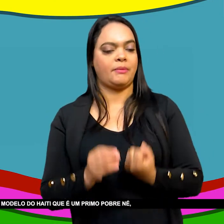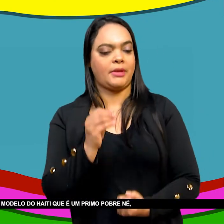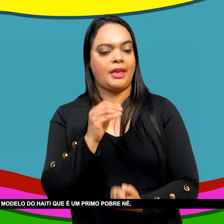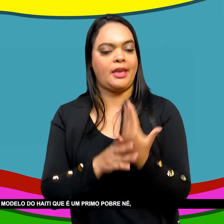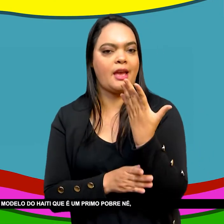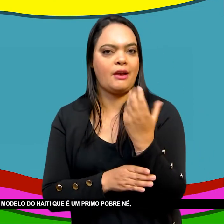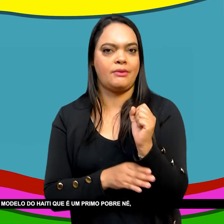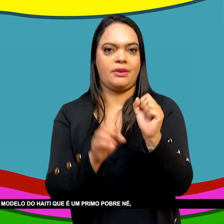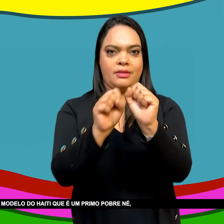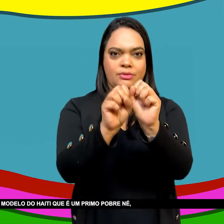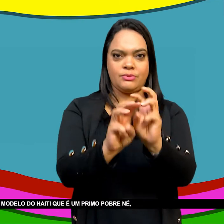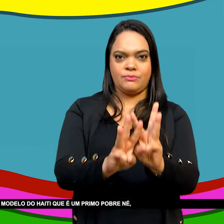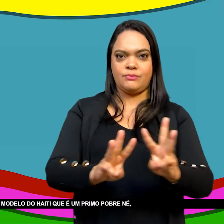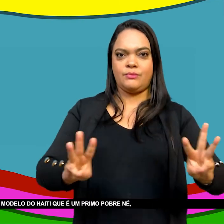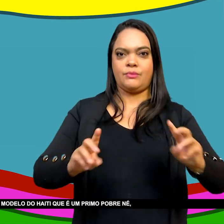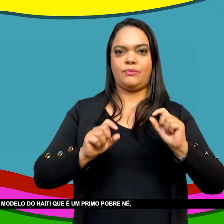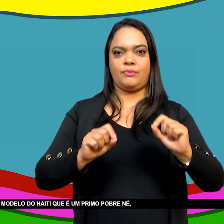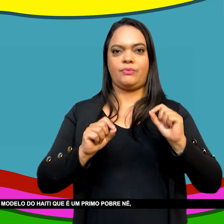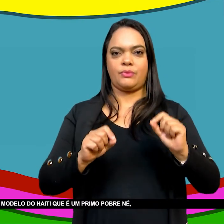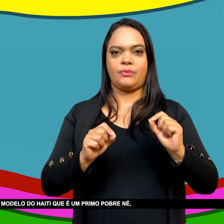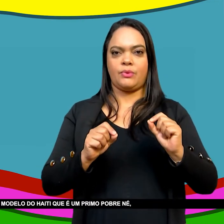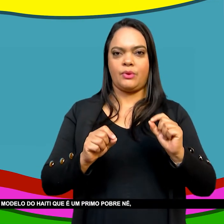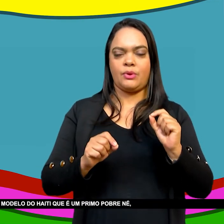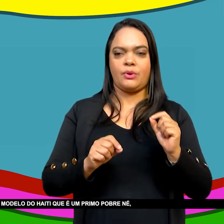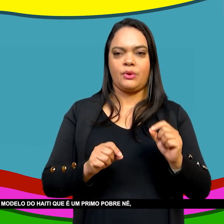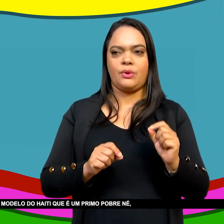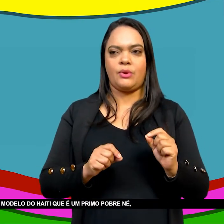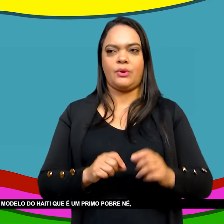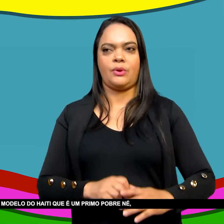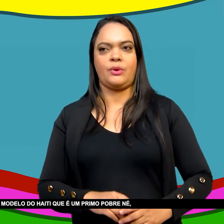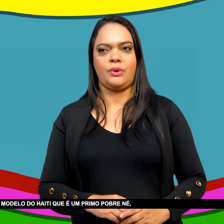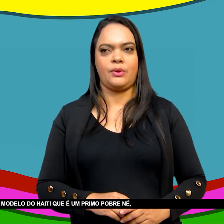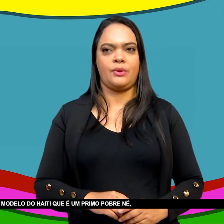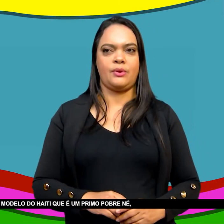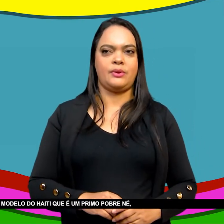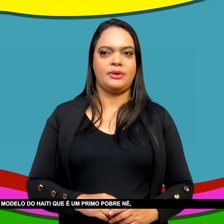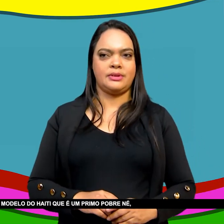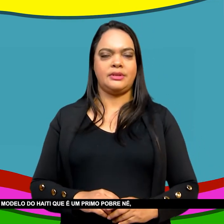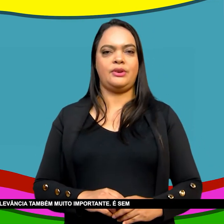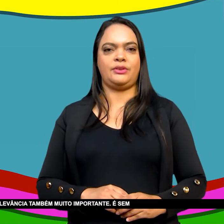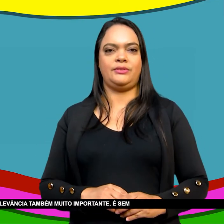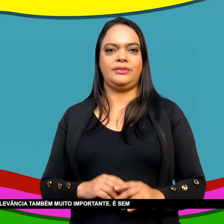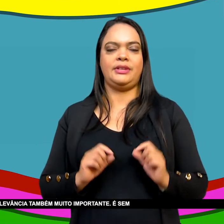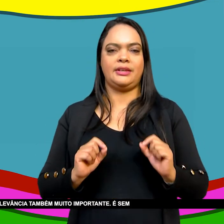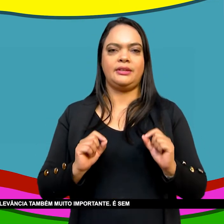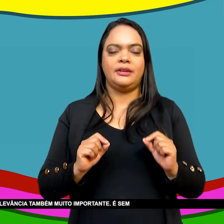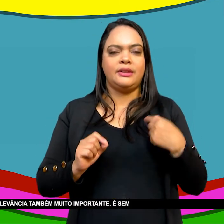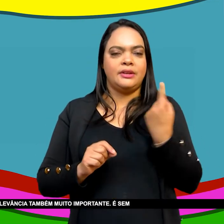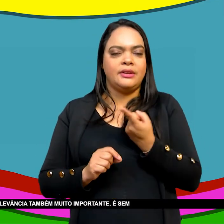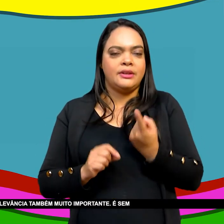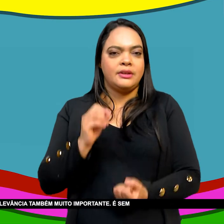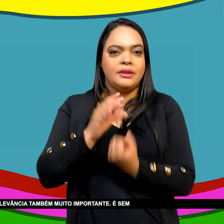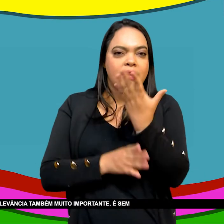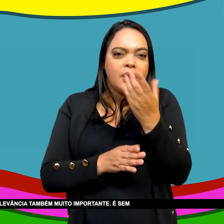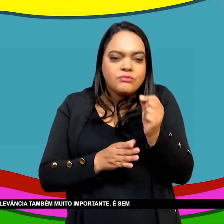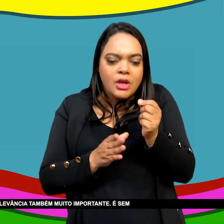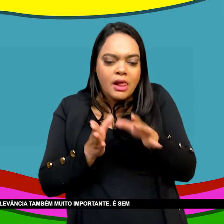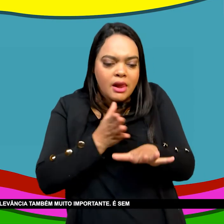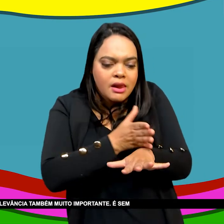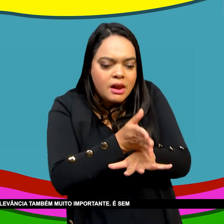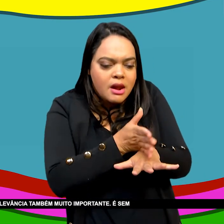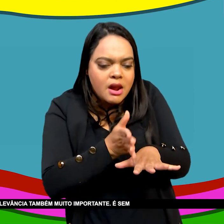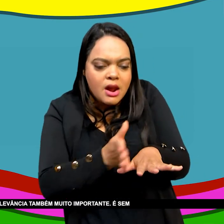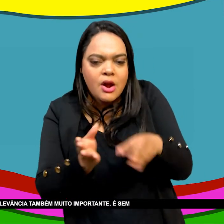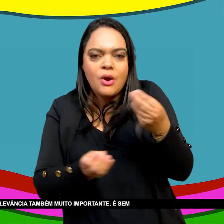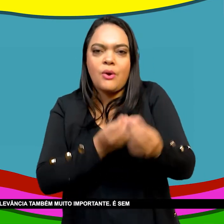E, obviamente, tem o modelo do Haiti Que é um primo pobre Que é pouco lembrado, é pouco falado Mas tem